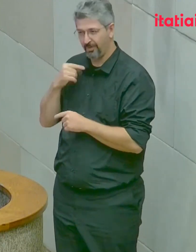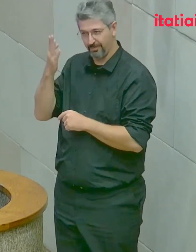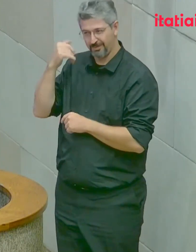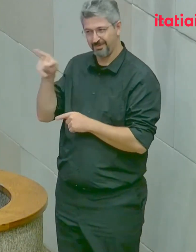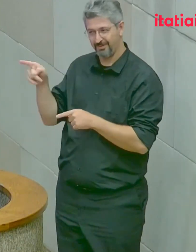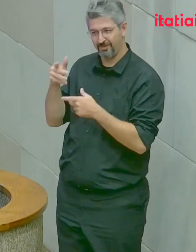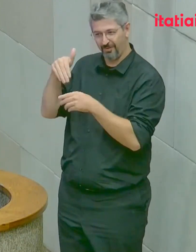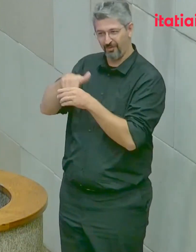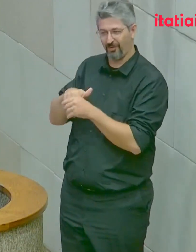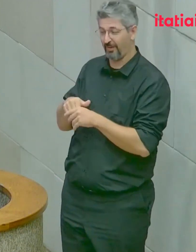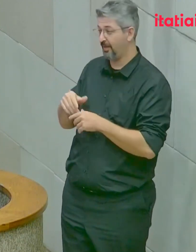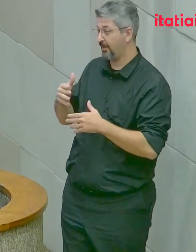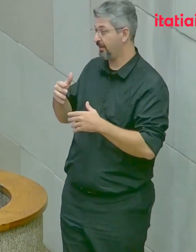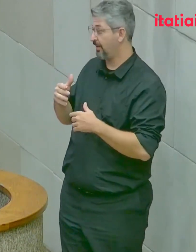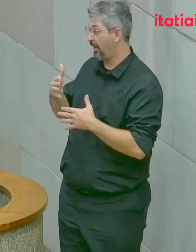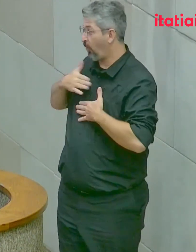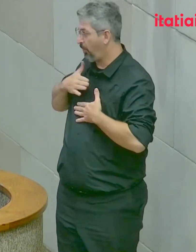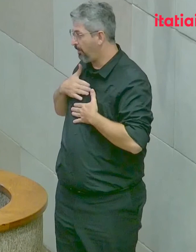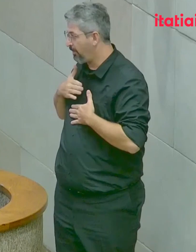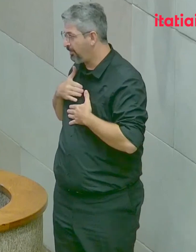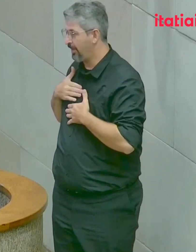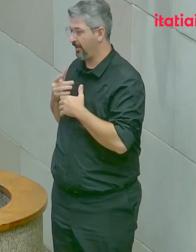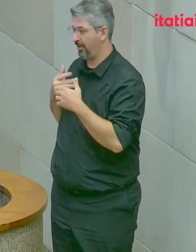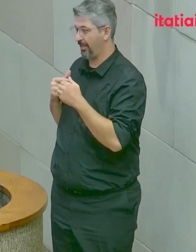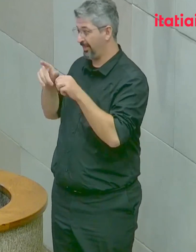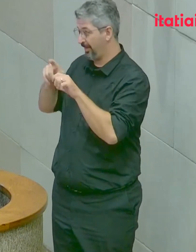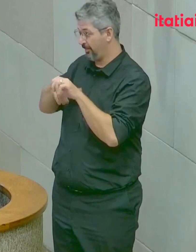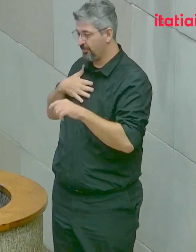Se depender de mim, o senhor vai ter todos os votos.